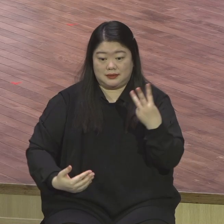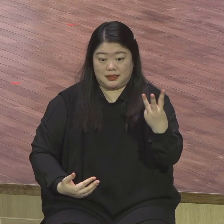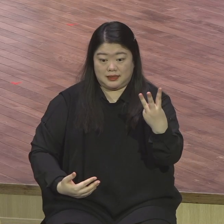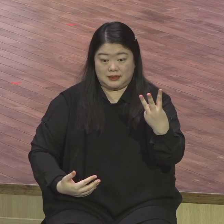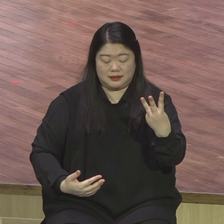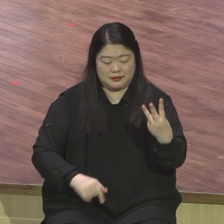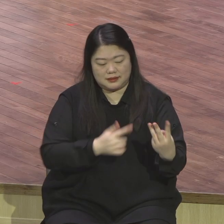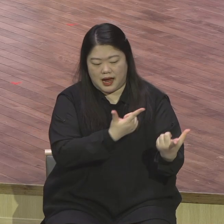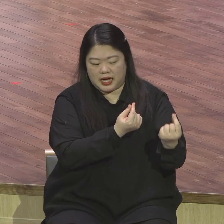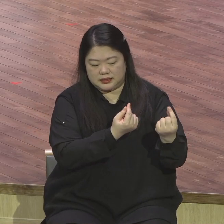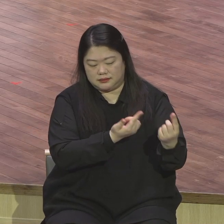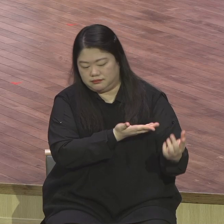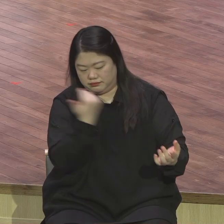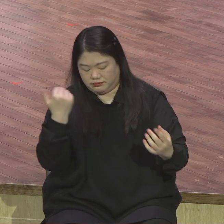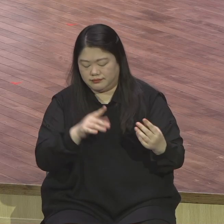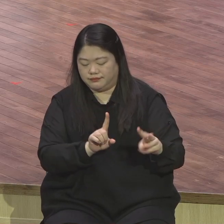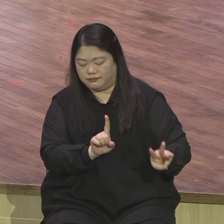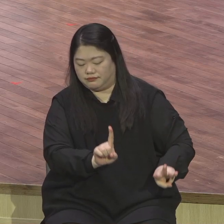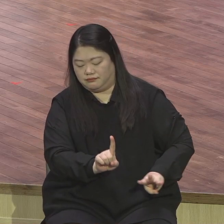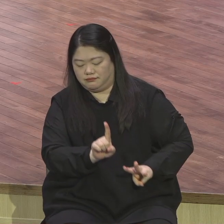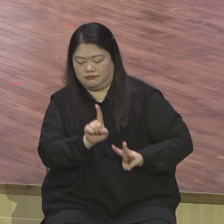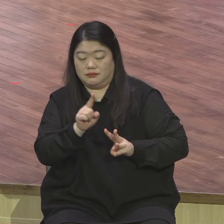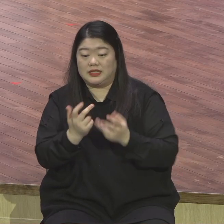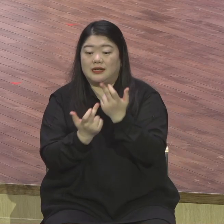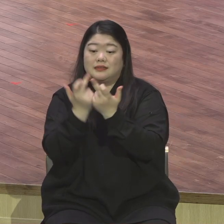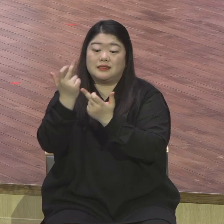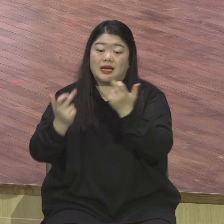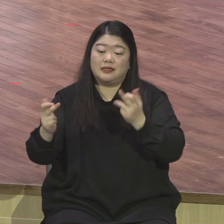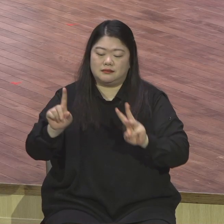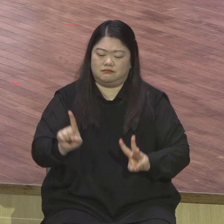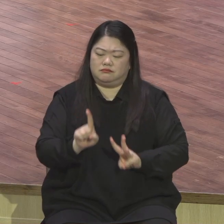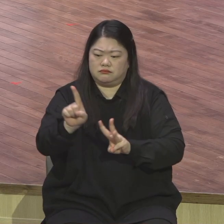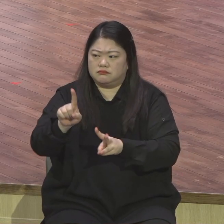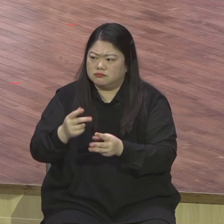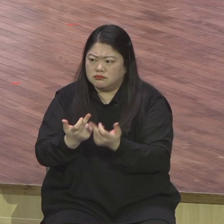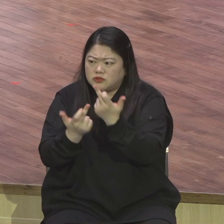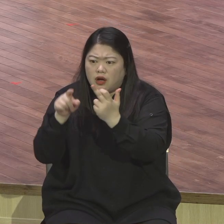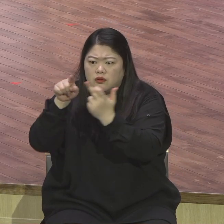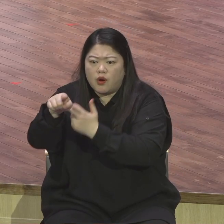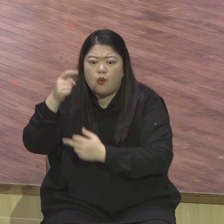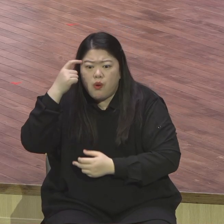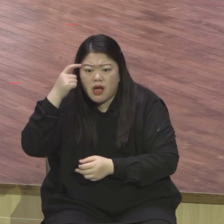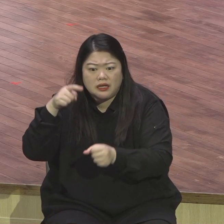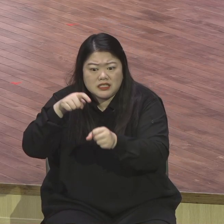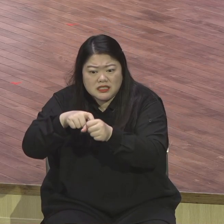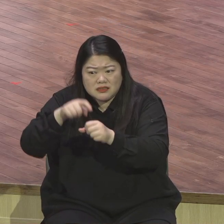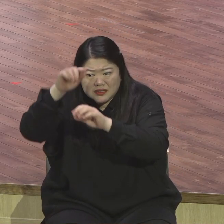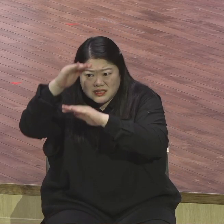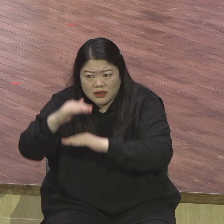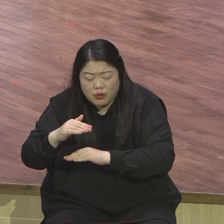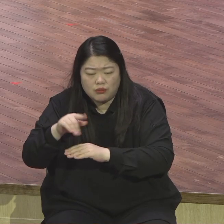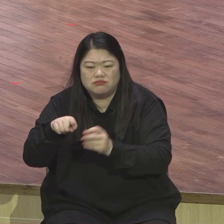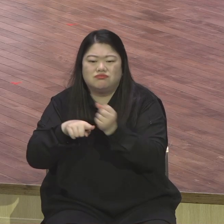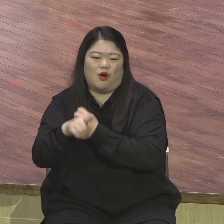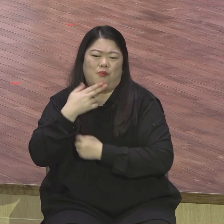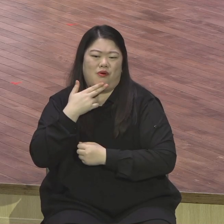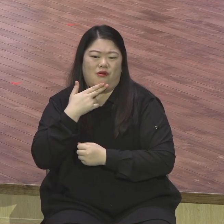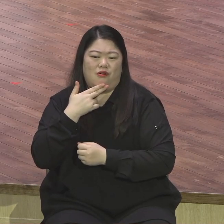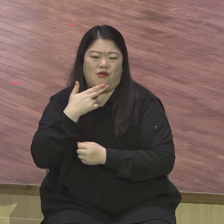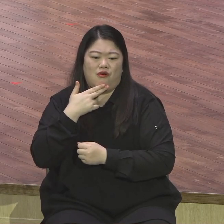올라갔다 본문에는 왜 산에 올라갔는지 밝히고 있지 않는데 누가 보면 9장 28절을 보면 기도하러 산에